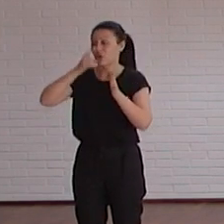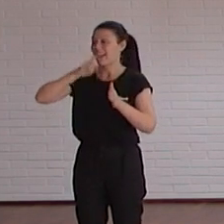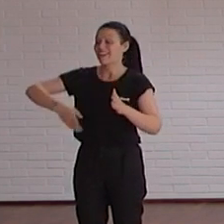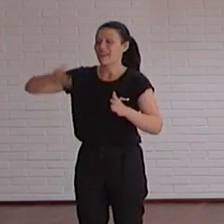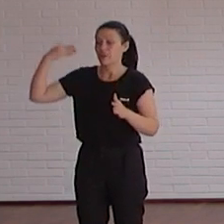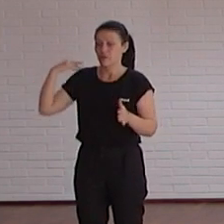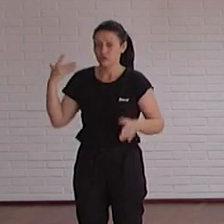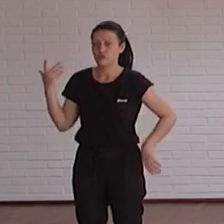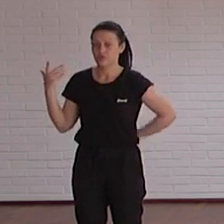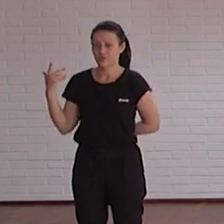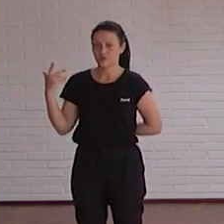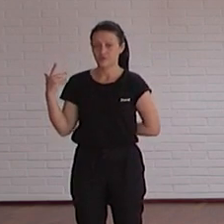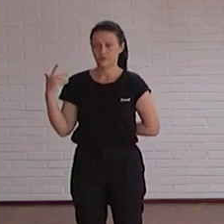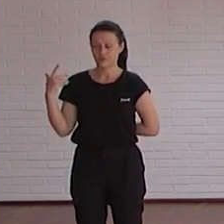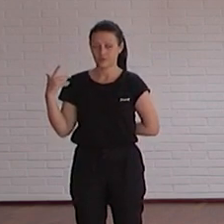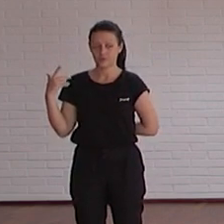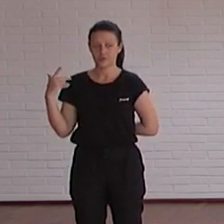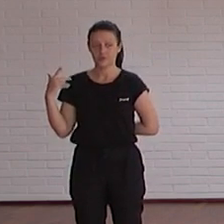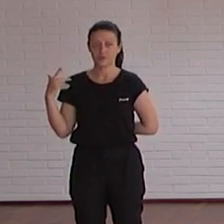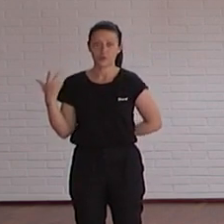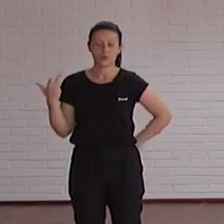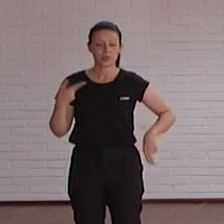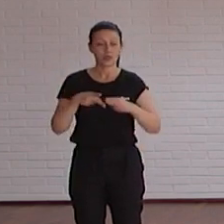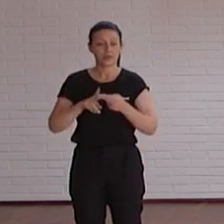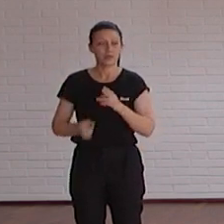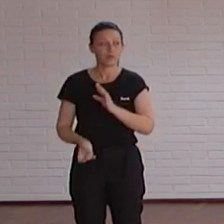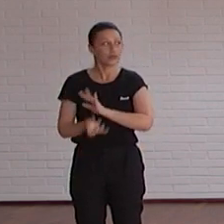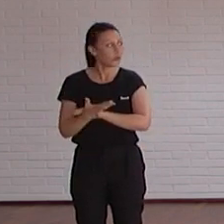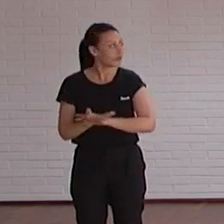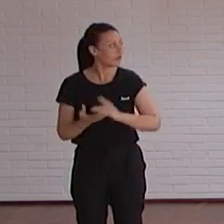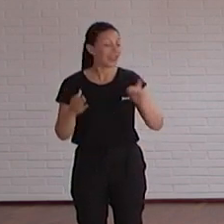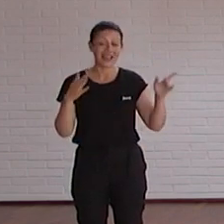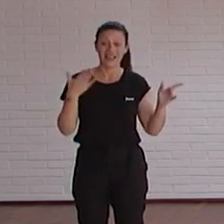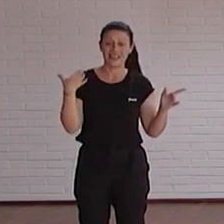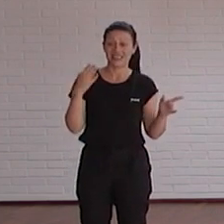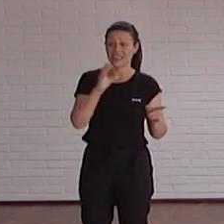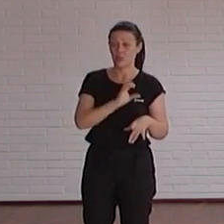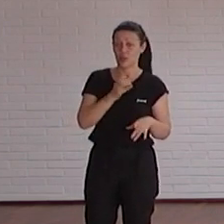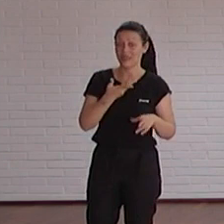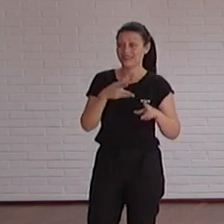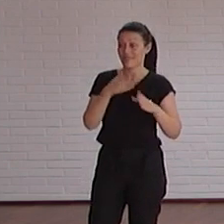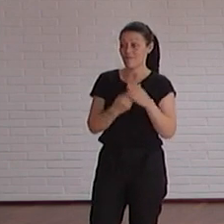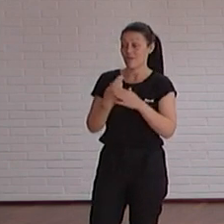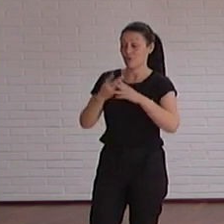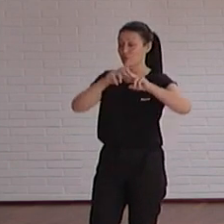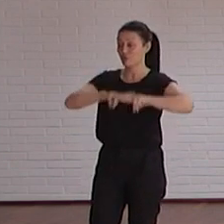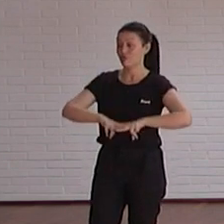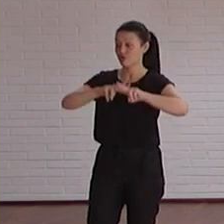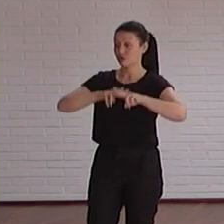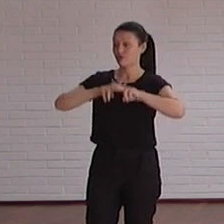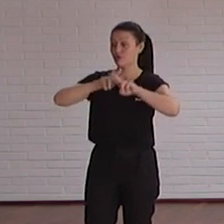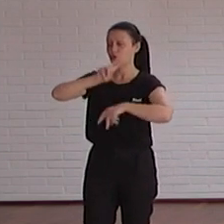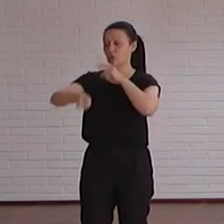entonces hemos hecho una herramienta que un poco antes previa a CADUA revisa esos errores incluso muchos de ellos los